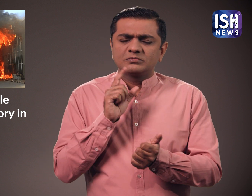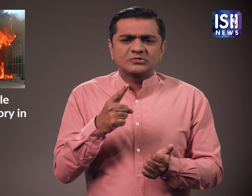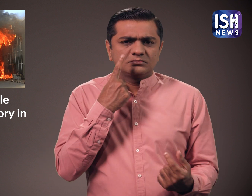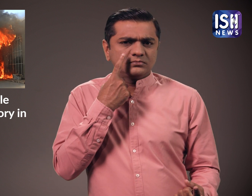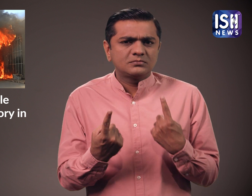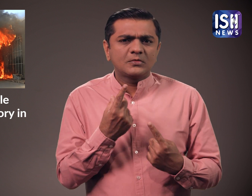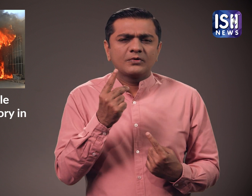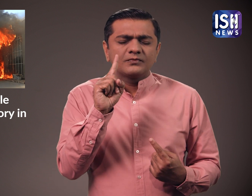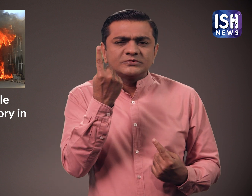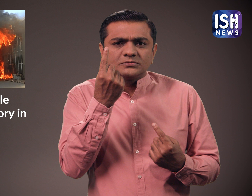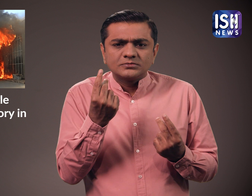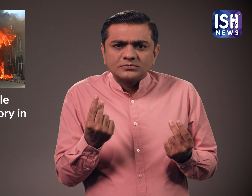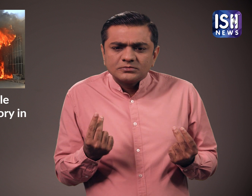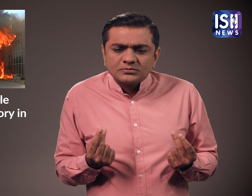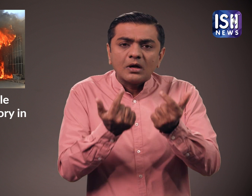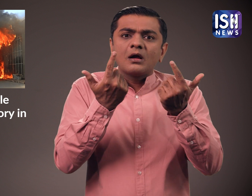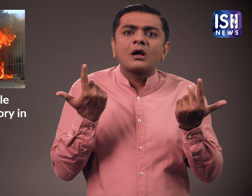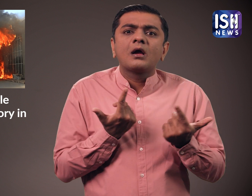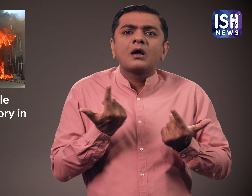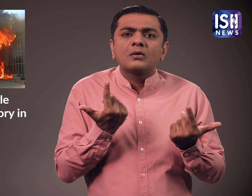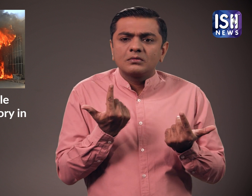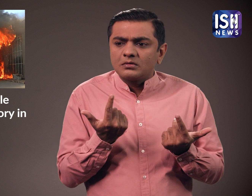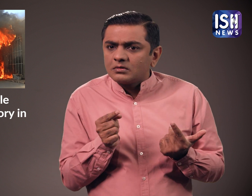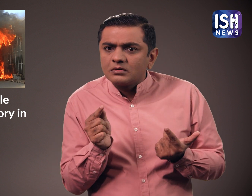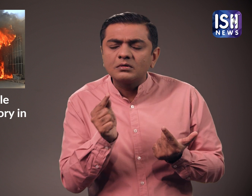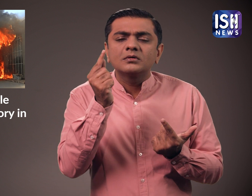तेजी से फैल रही आग के कारणों का अभी तक पता नहीं चल पाया